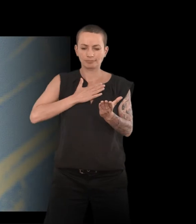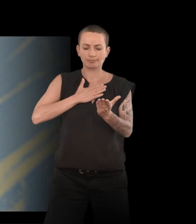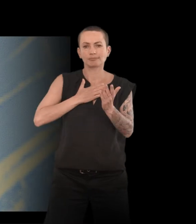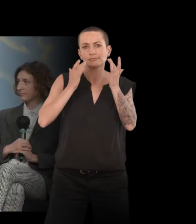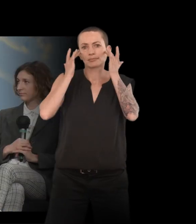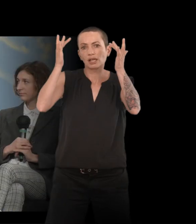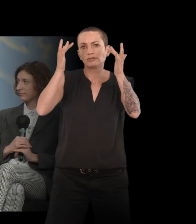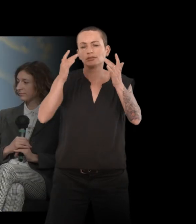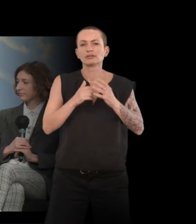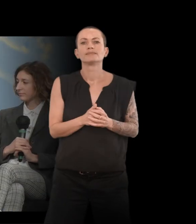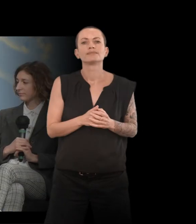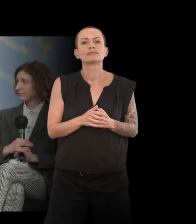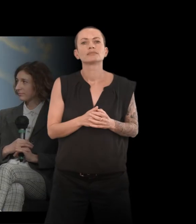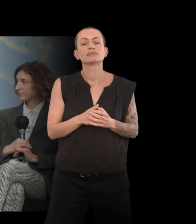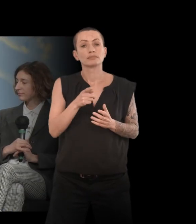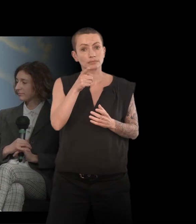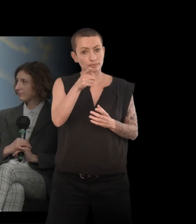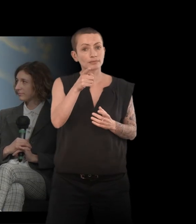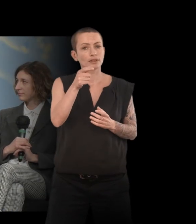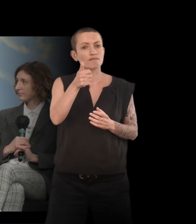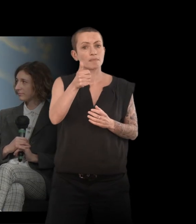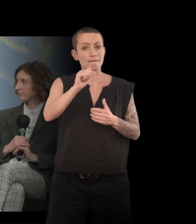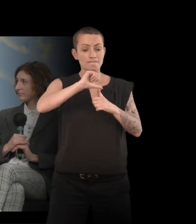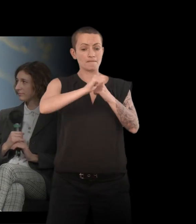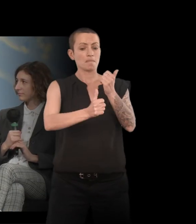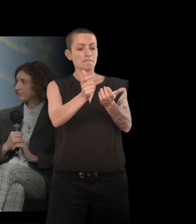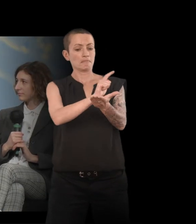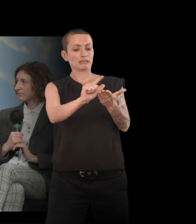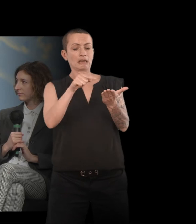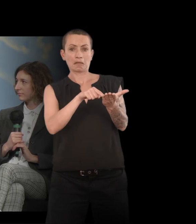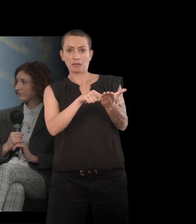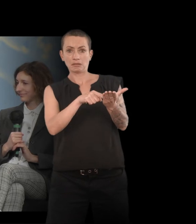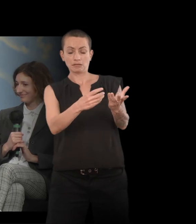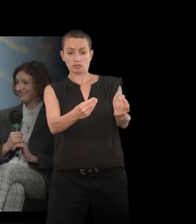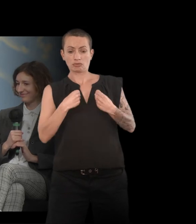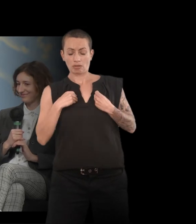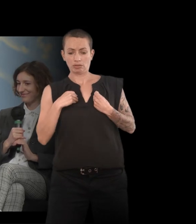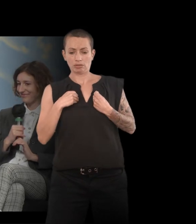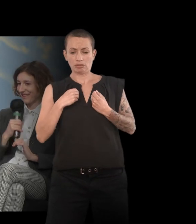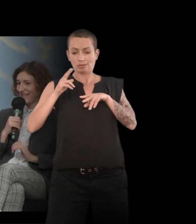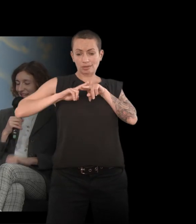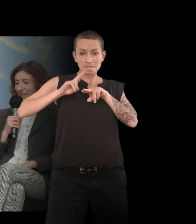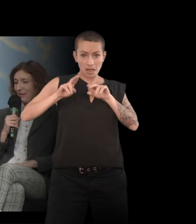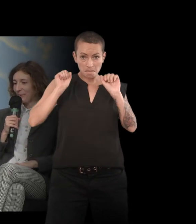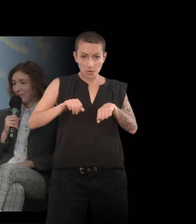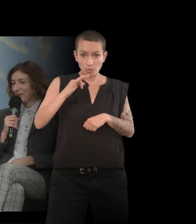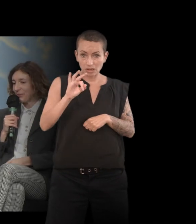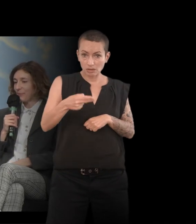-même. Vous interrogez, la forme littéraire peut-elle revassonner l'enforme ? Oui, parce que,